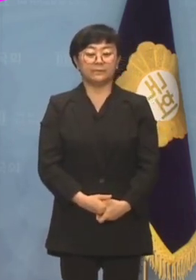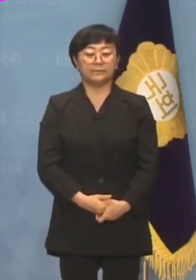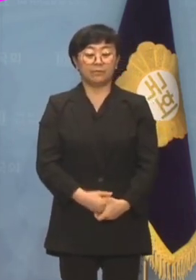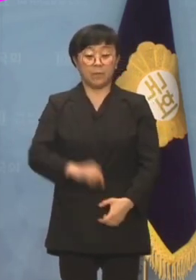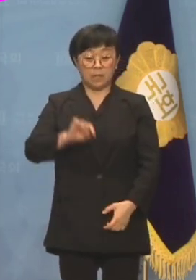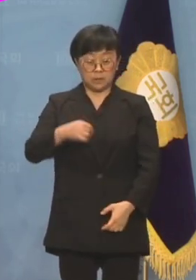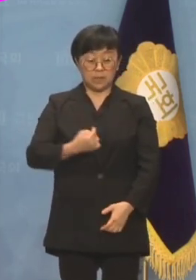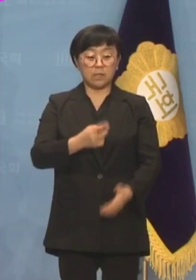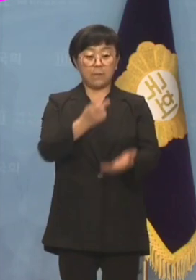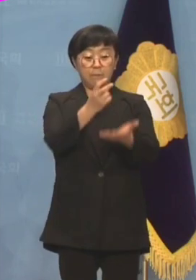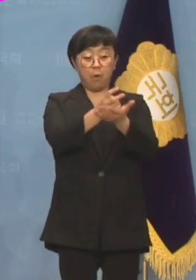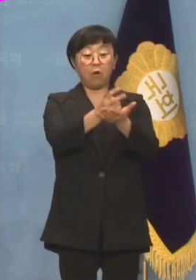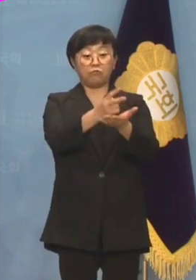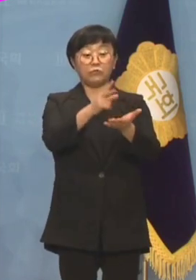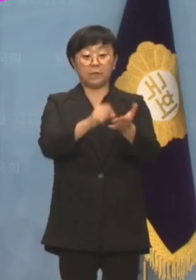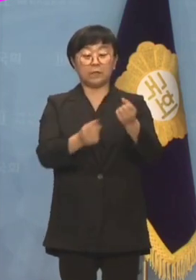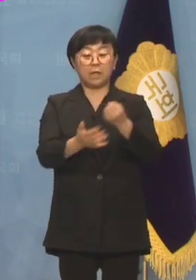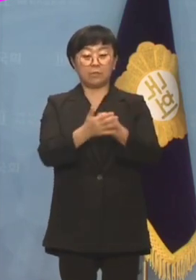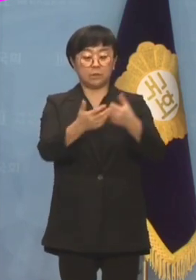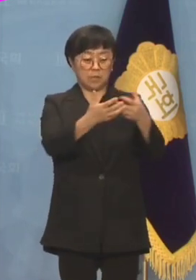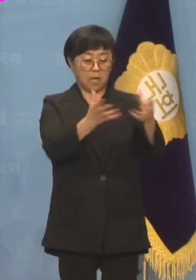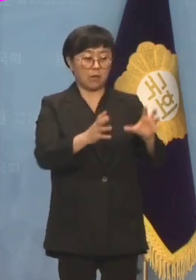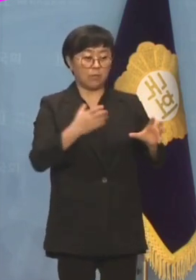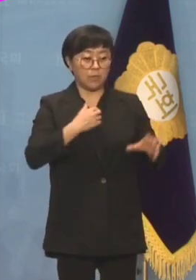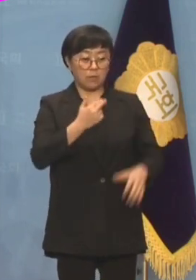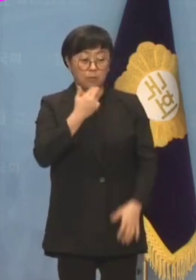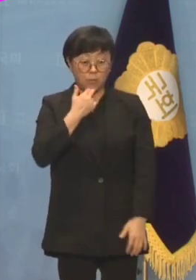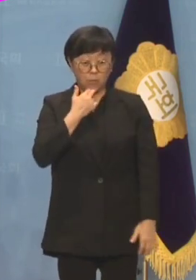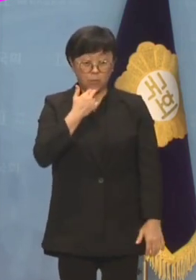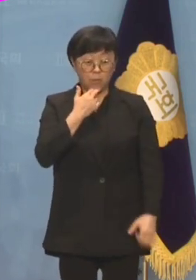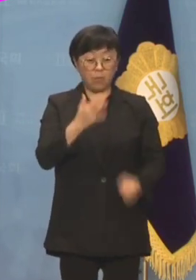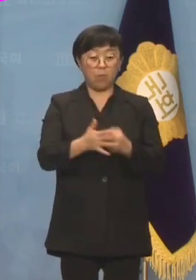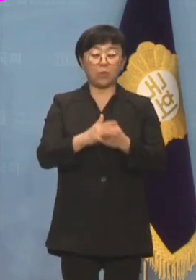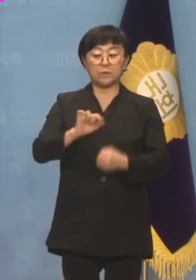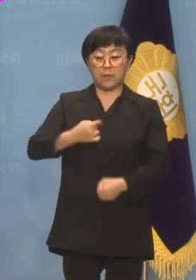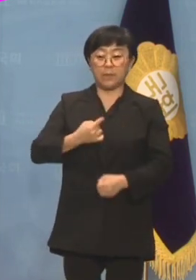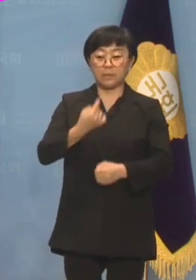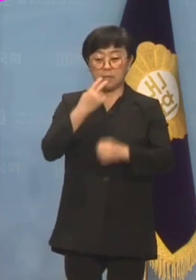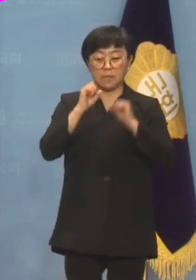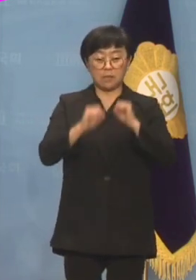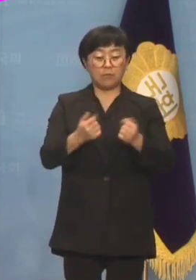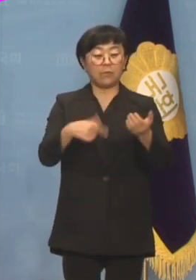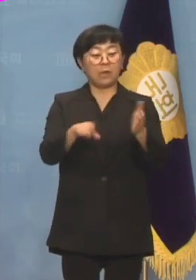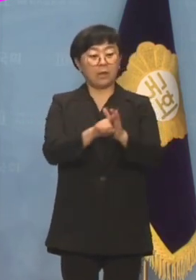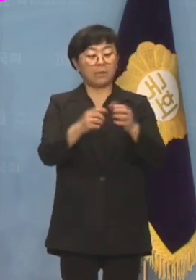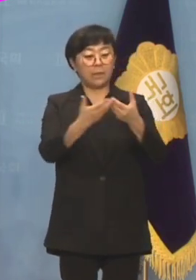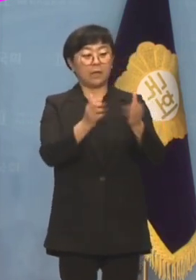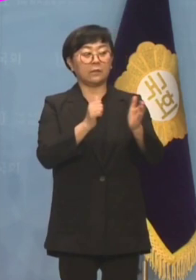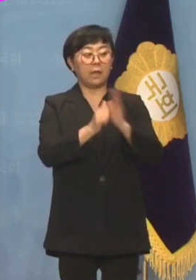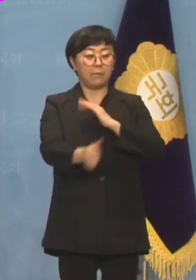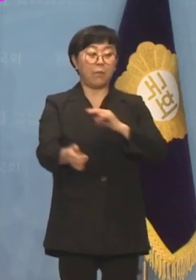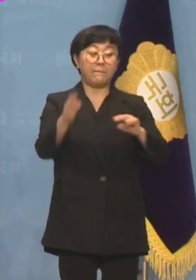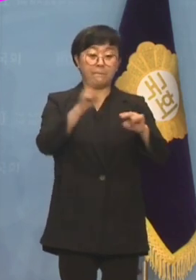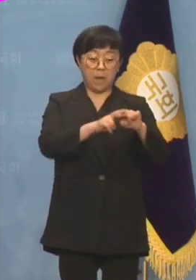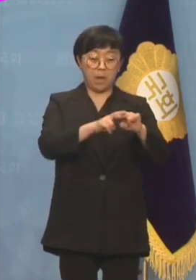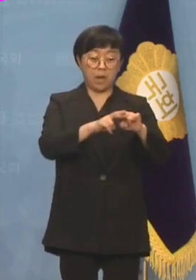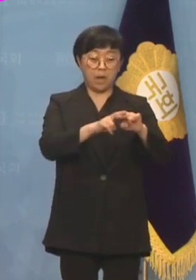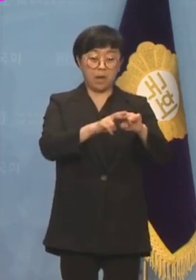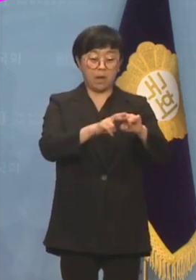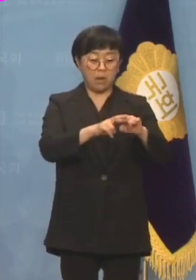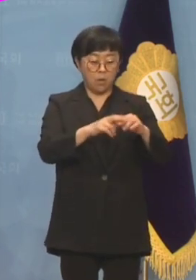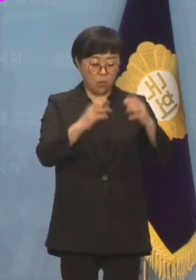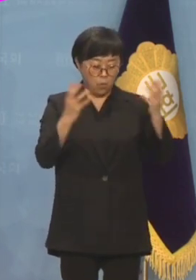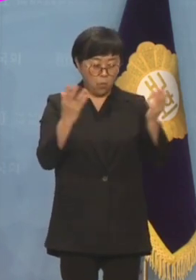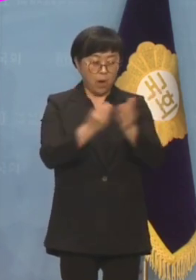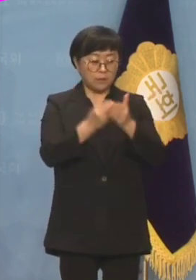자신의 사법 리스크로 인한 당의 위기는 아랑곳 않고 혼자만 살겠다고 당대표 자리 유지에 올인하는